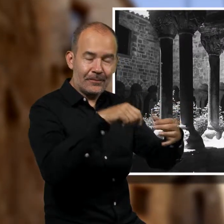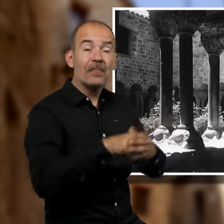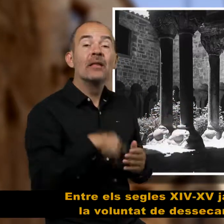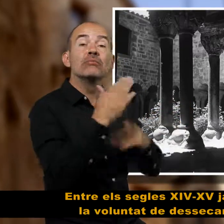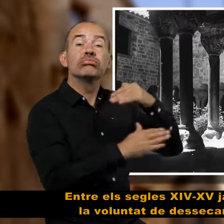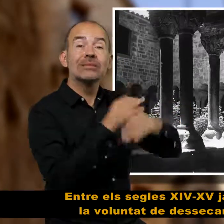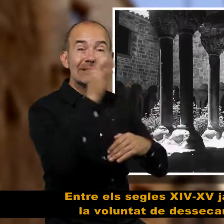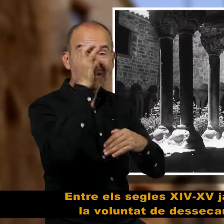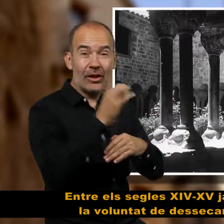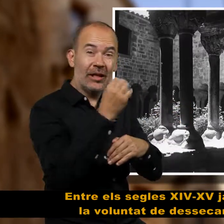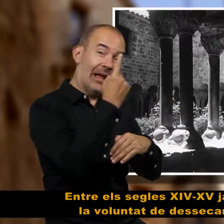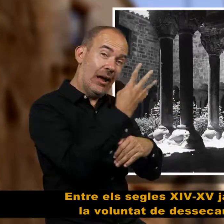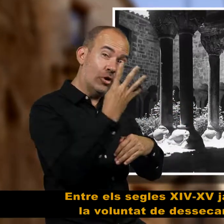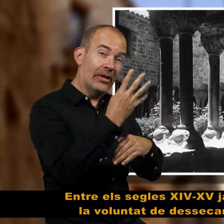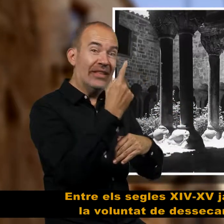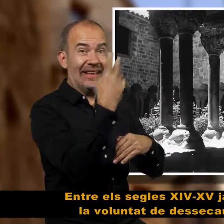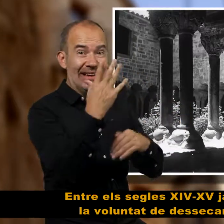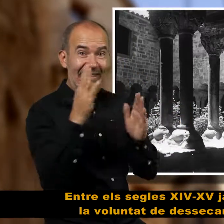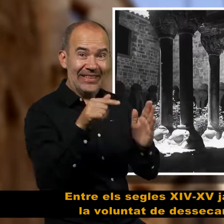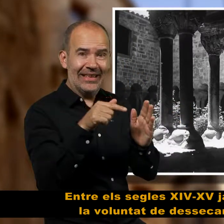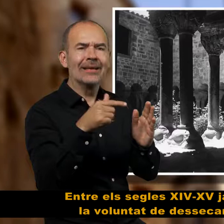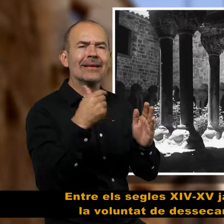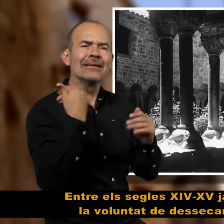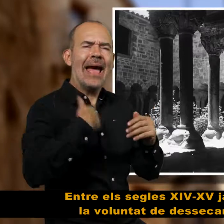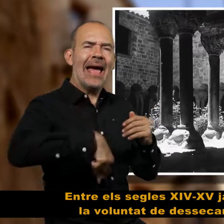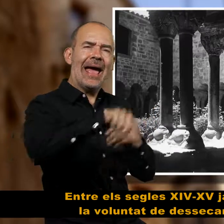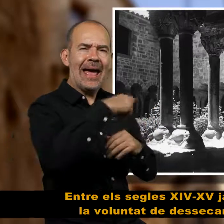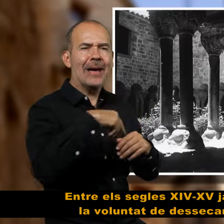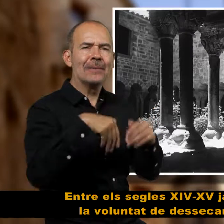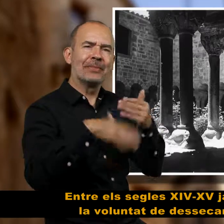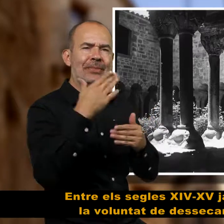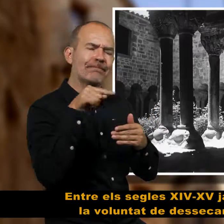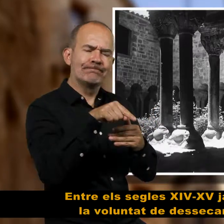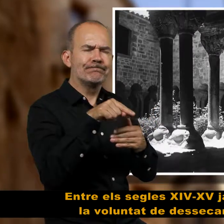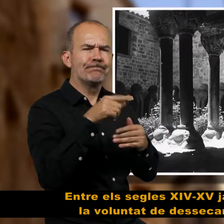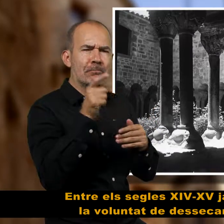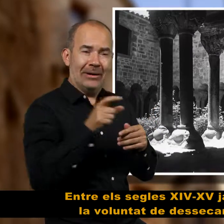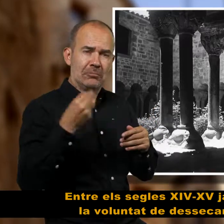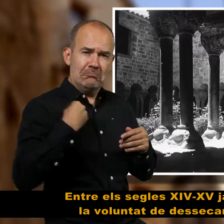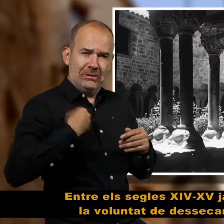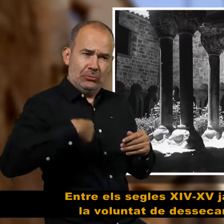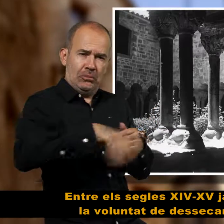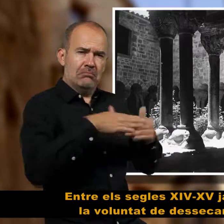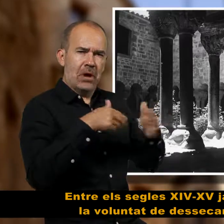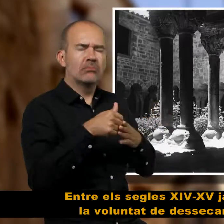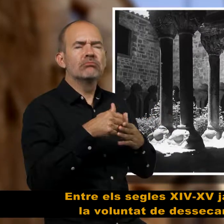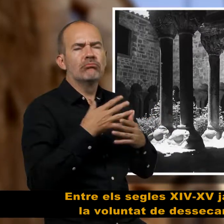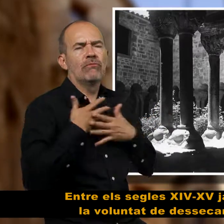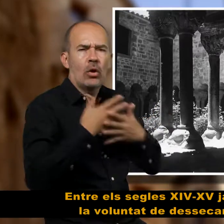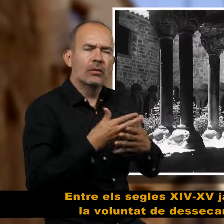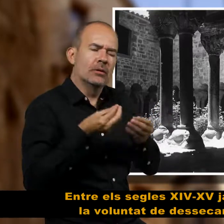Entre els segles XIV-XV ja es coneix la voluntat de dessecar l'Estany, amb la intenció d'evitar